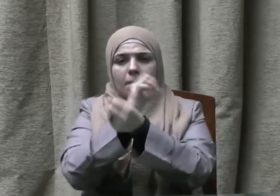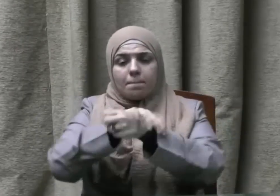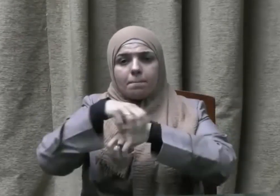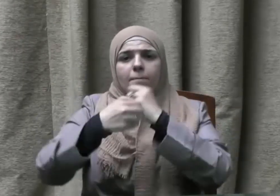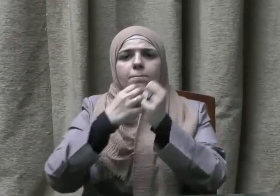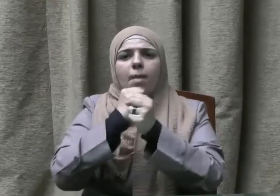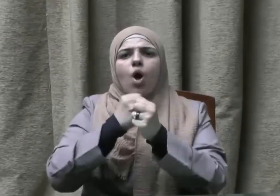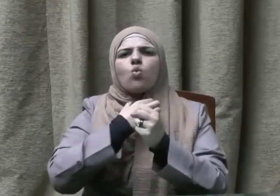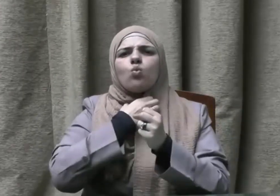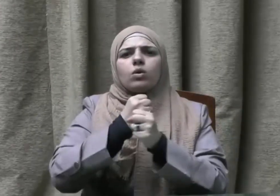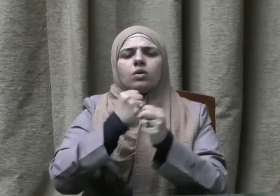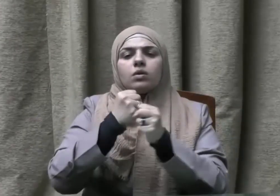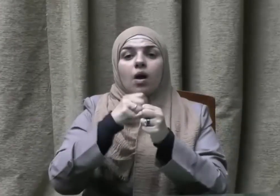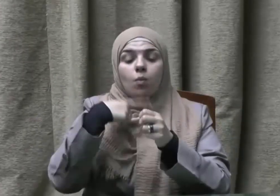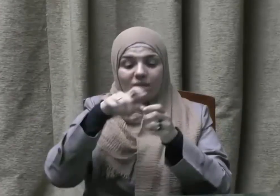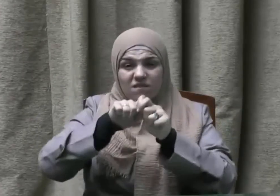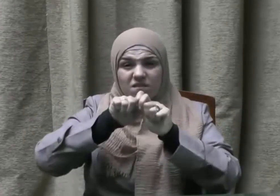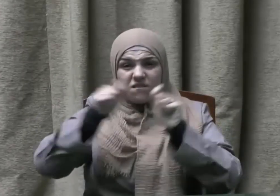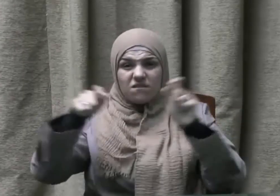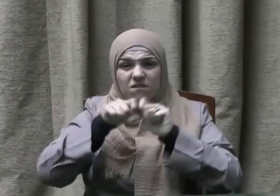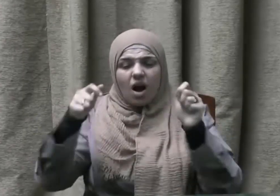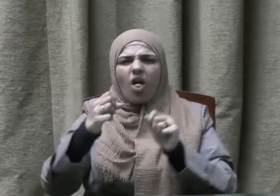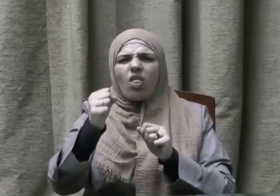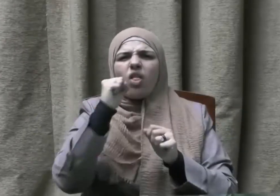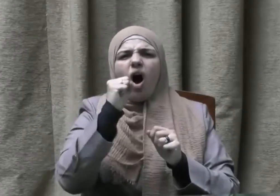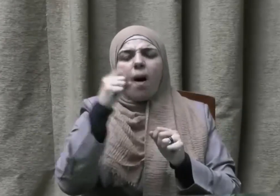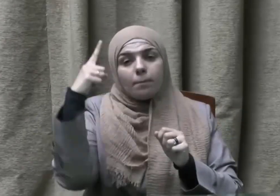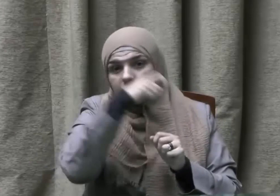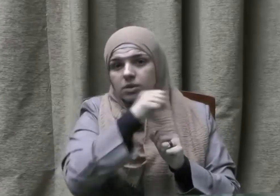فكه بره أو أو بقه إثمه